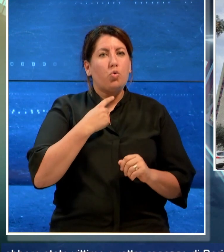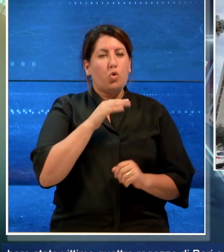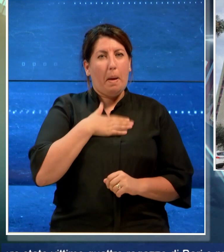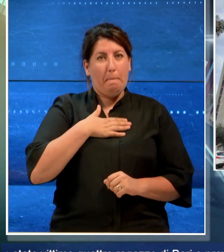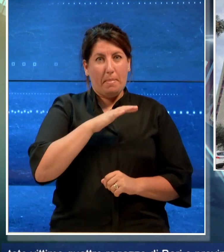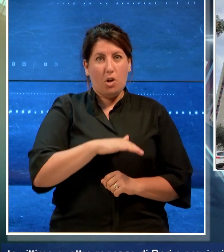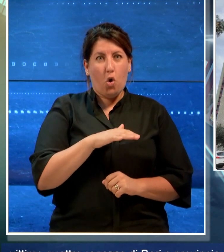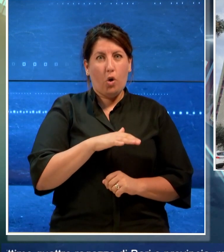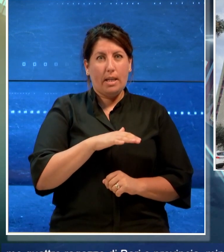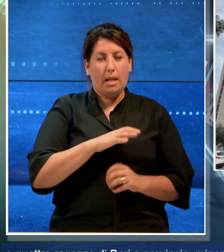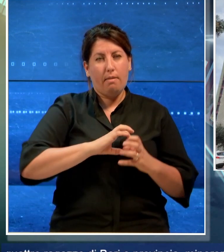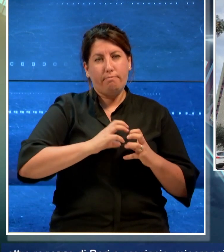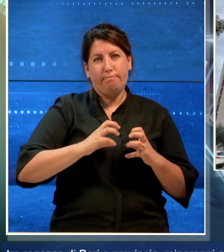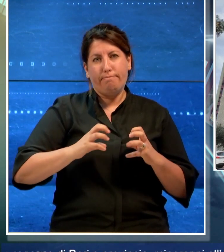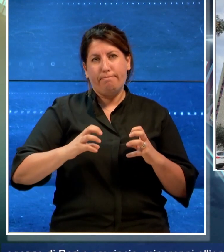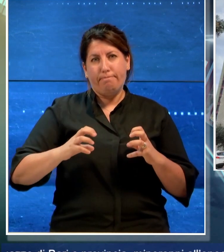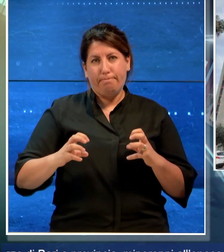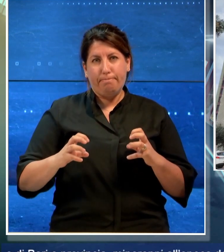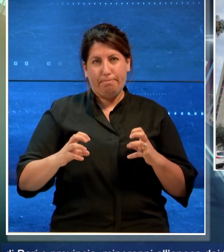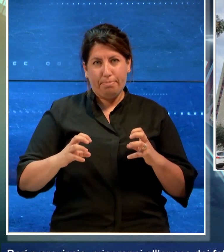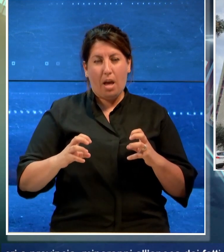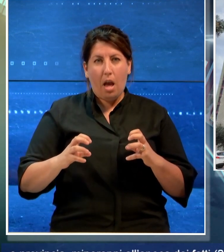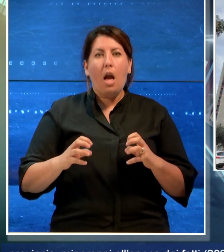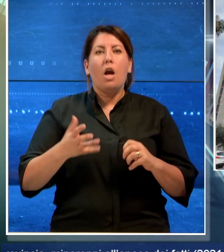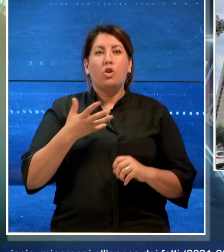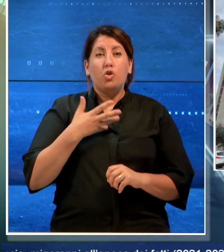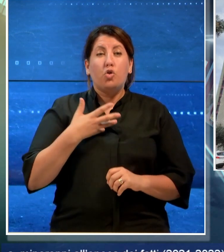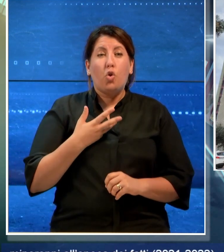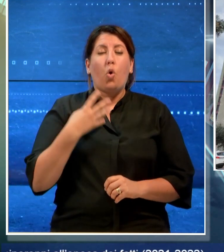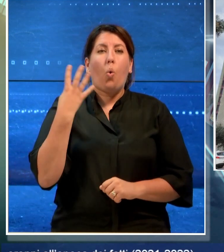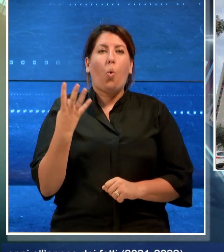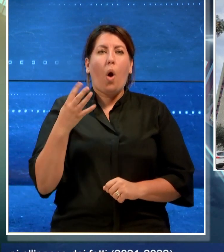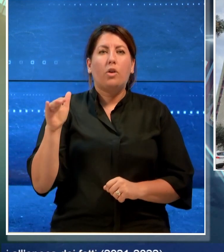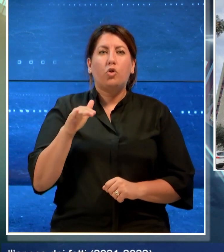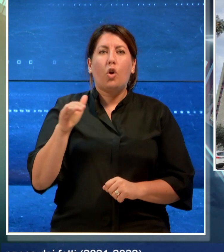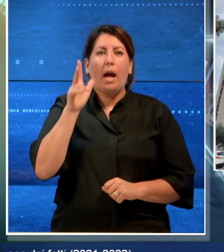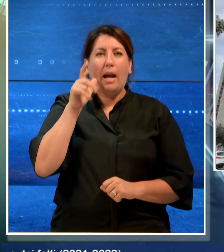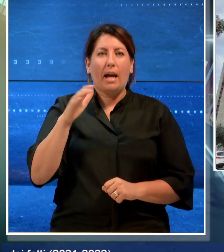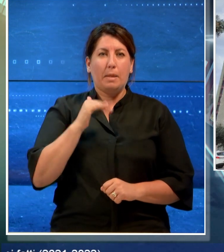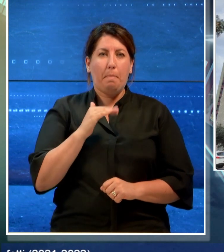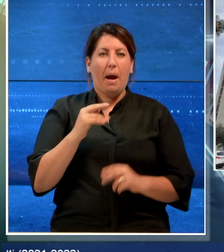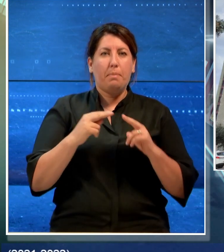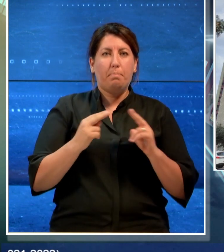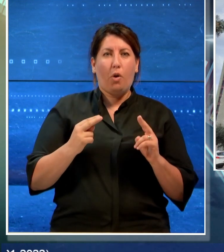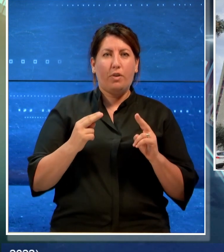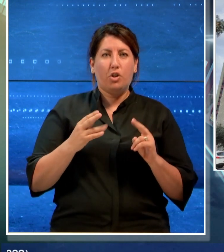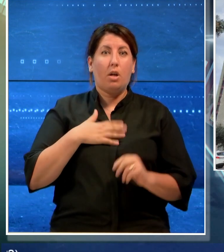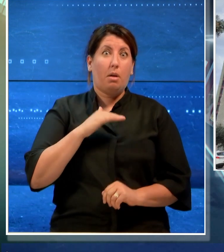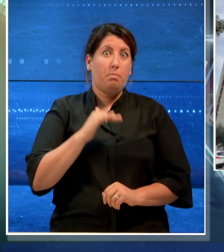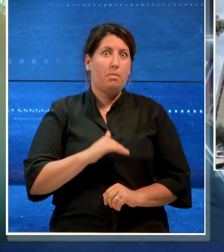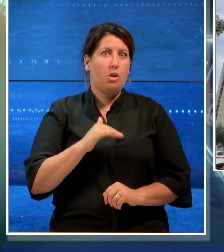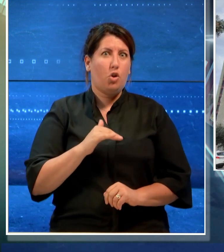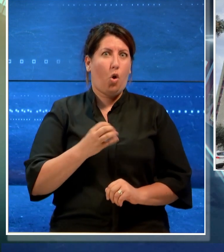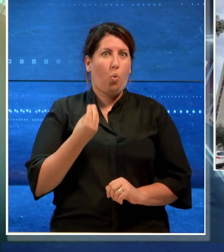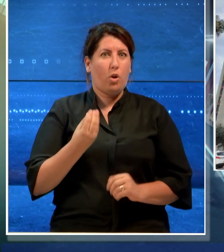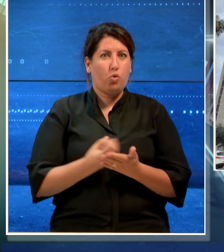minorile di cui sarebbero state vittime quattro ragazze di Bari e provincia, minorenni all